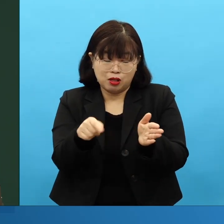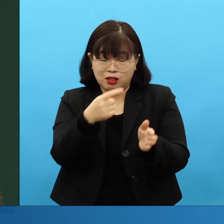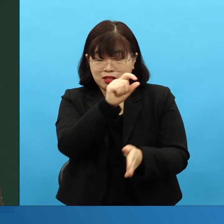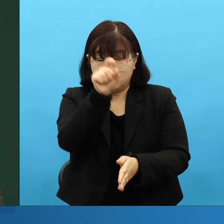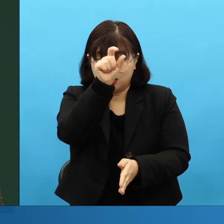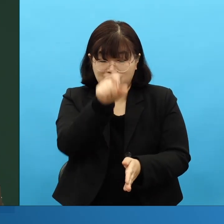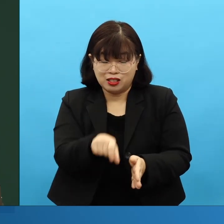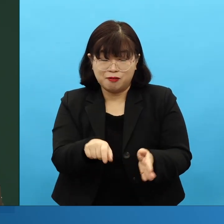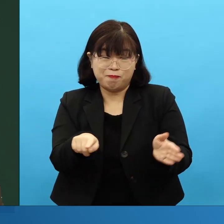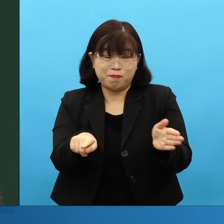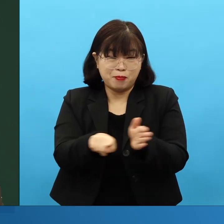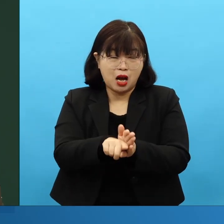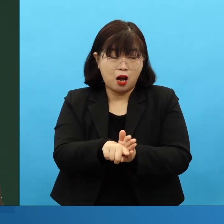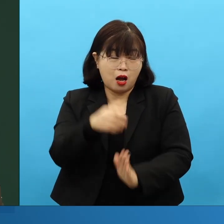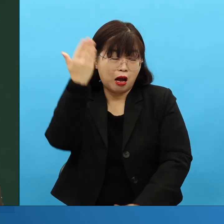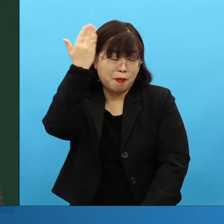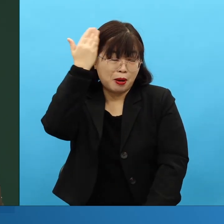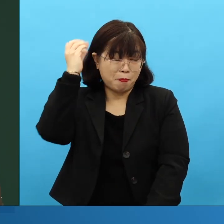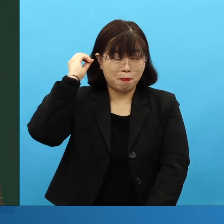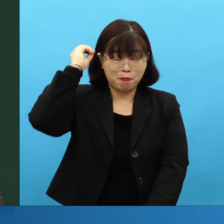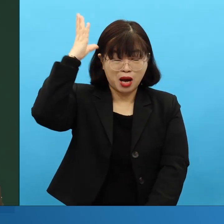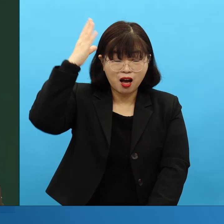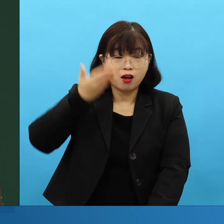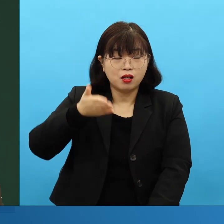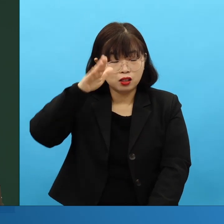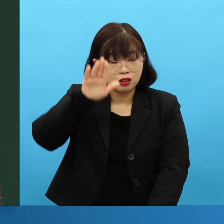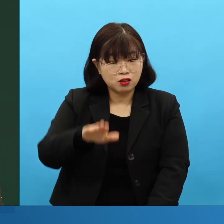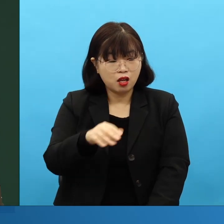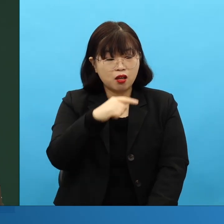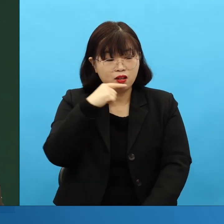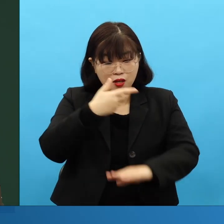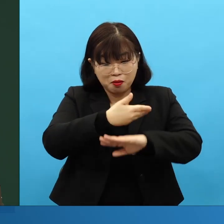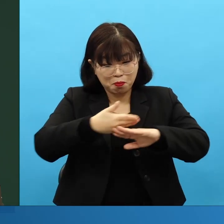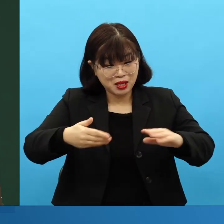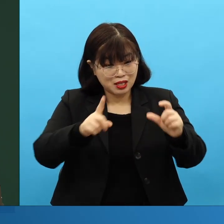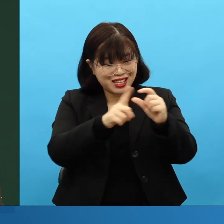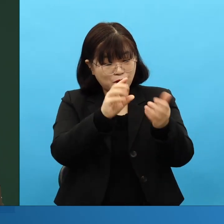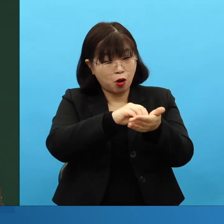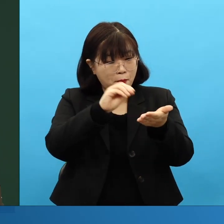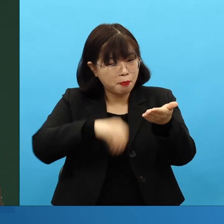동정녀에게 나시고, 이걸 이제 바꿨습니다. 어떤 성경을 살 보라니까요.